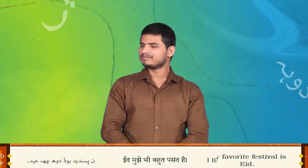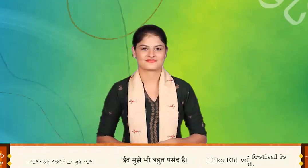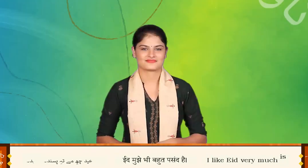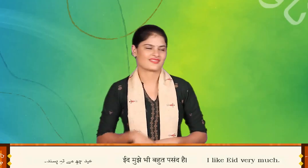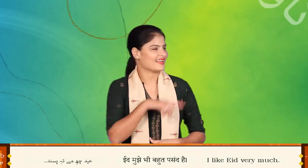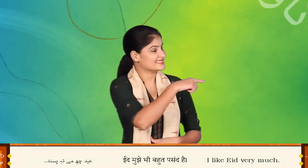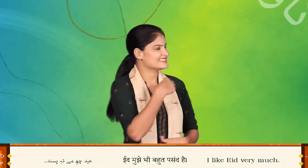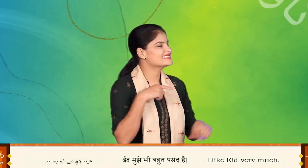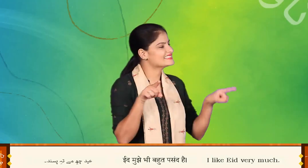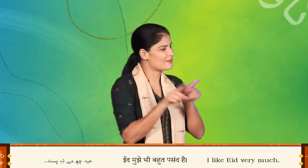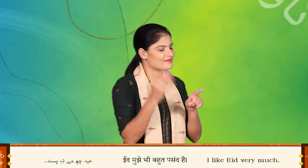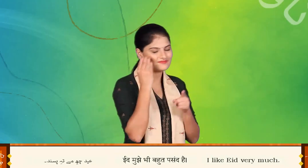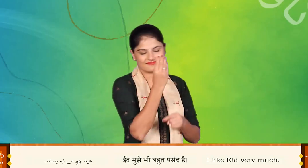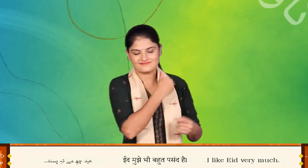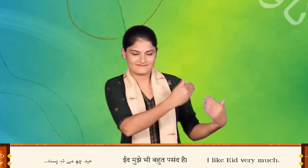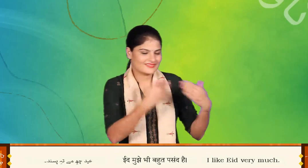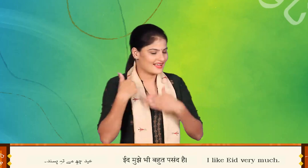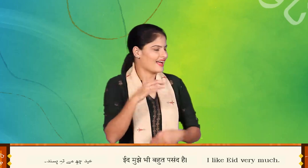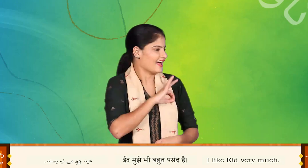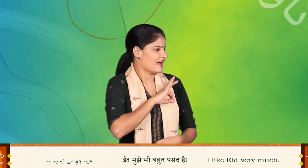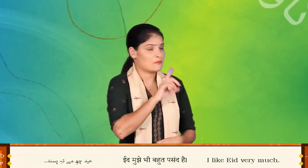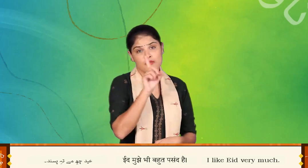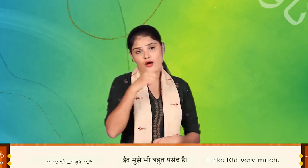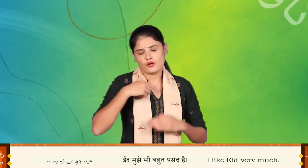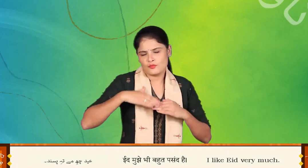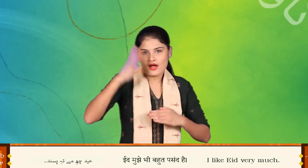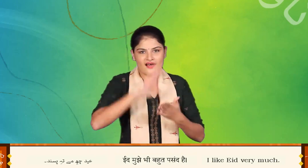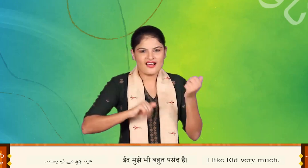ईद चो मेत पसंद मगर में चो हूली जाद पसंद